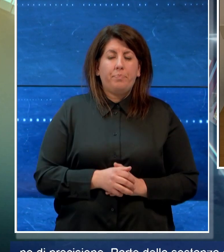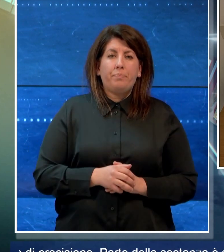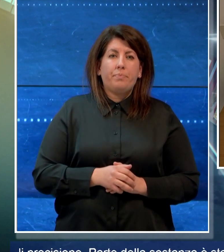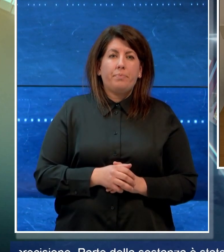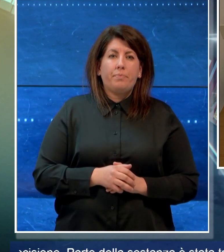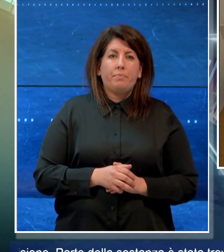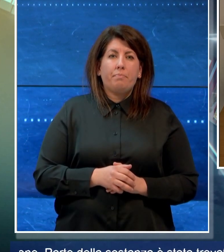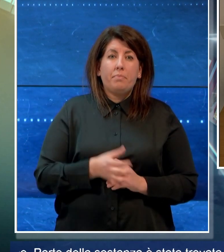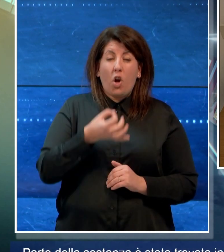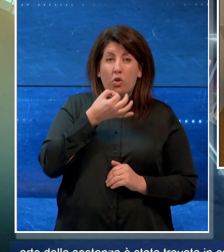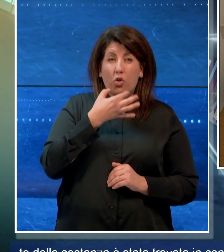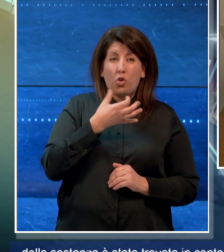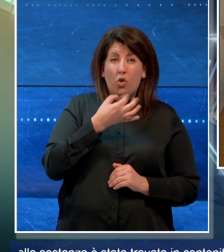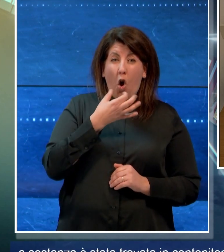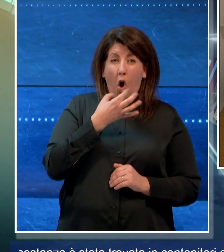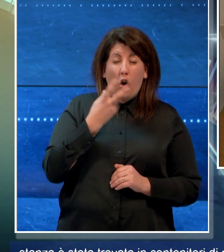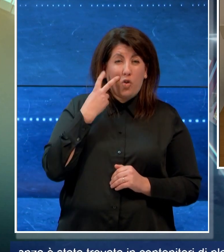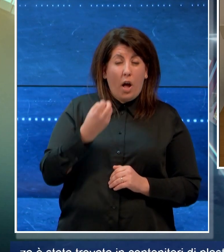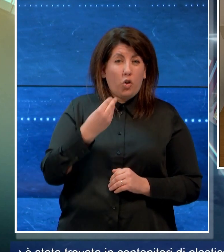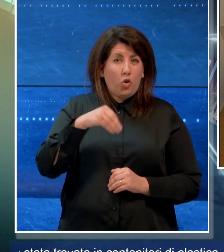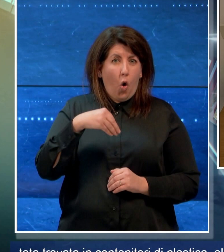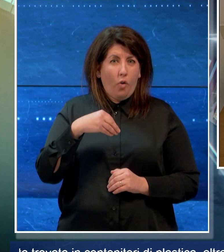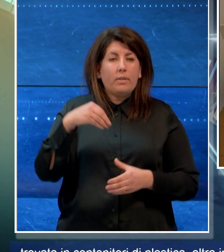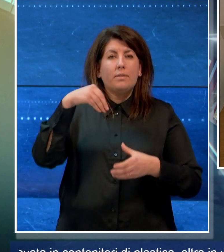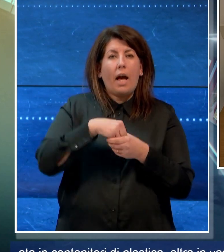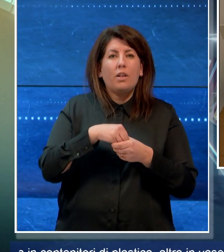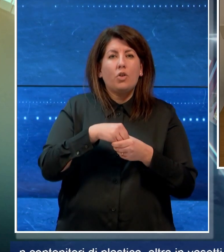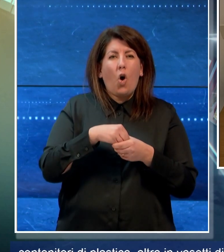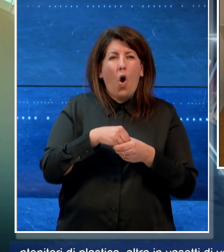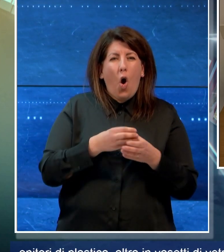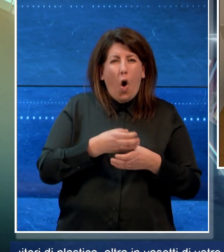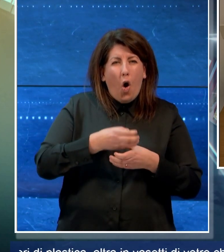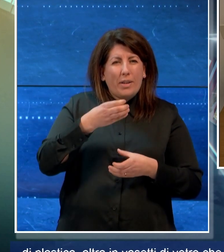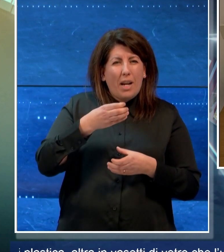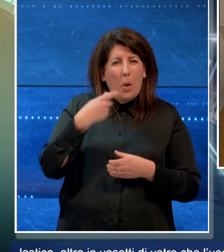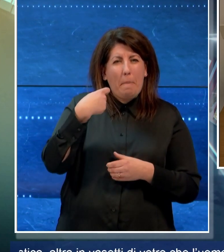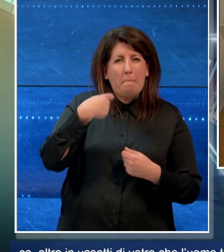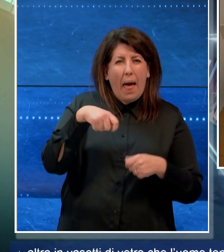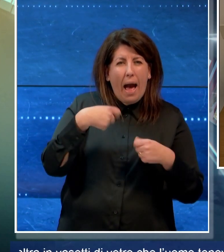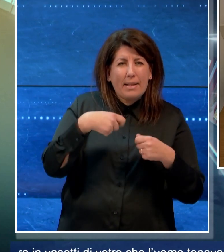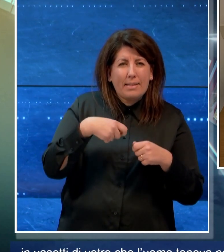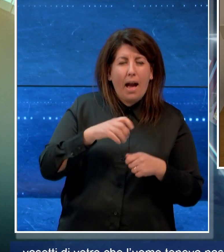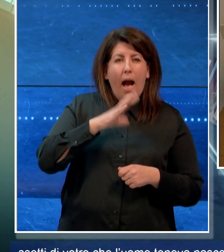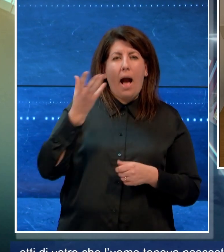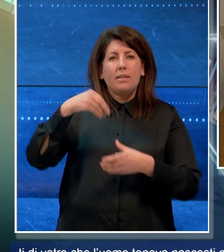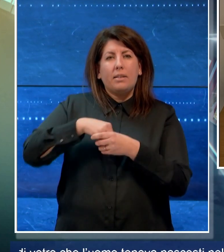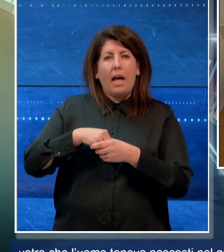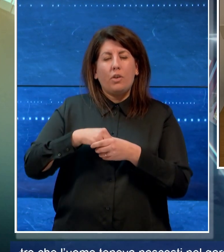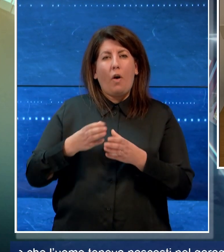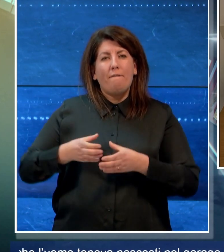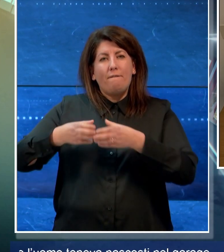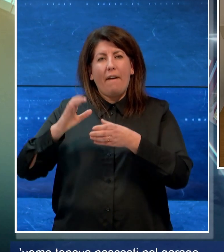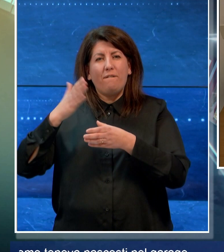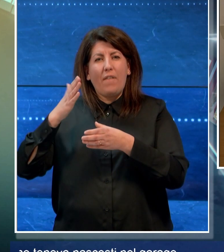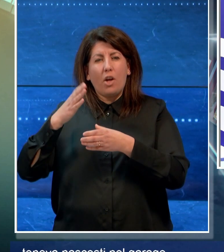sostanza è stata trovata in contenitori di plastica, altra in vasetti di vetro che l